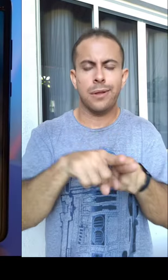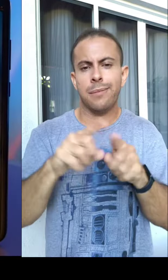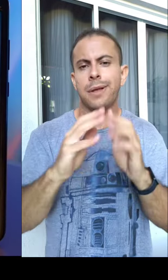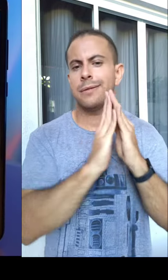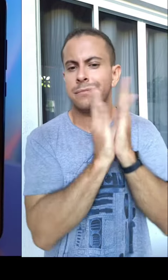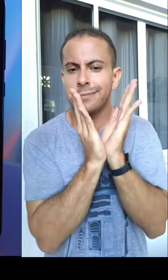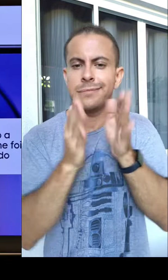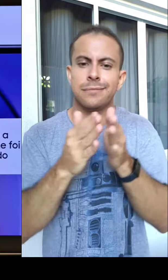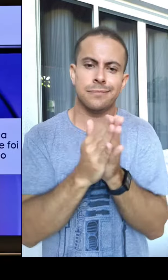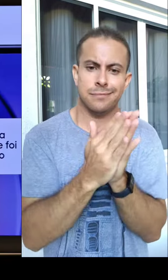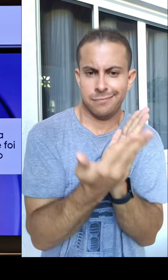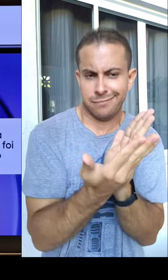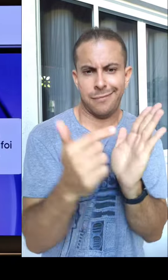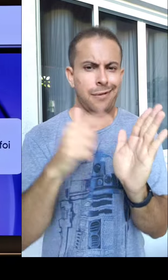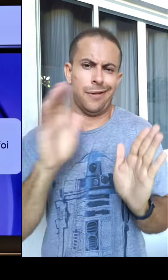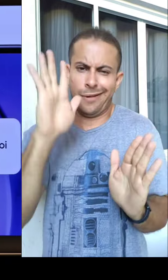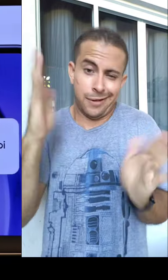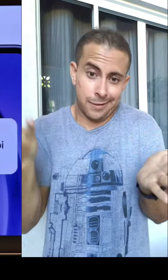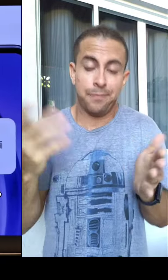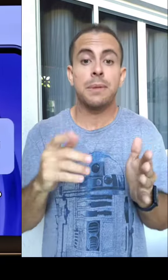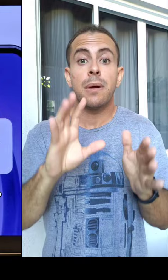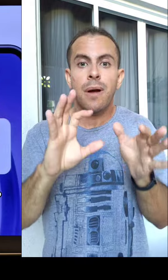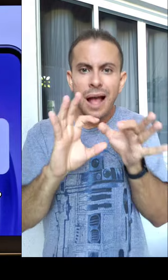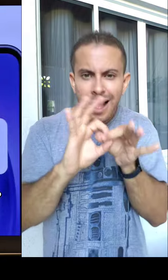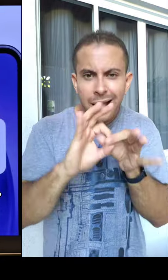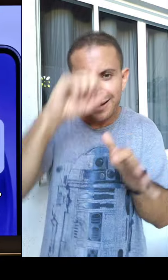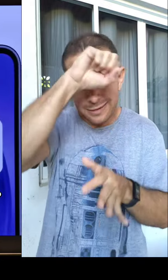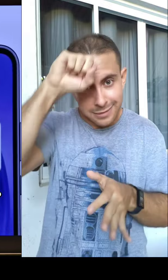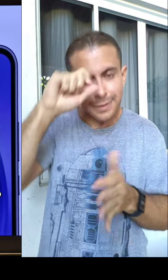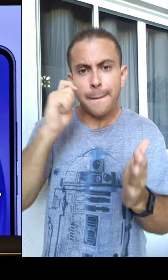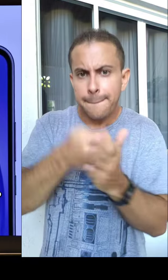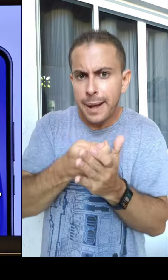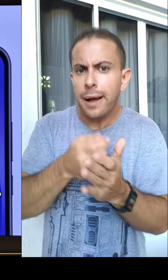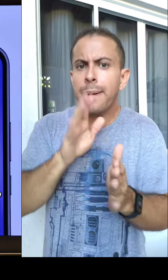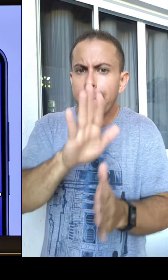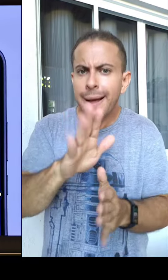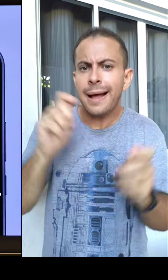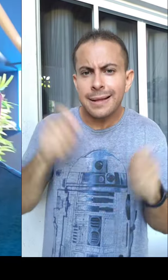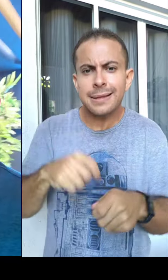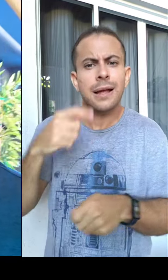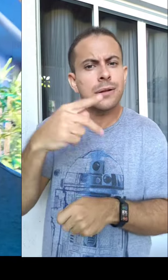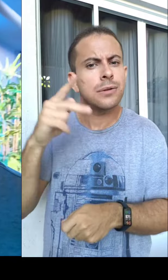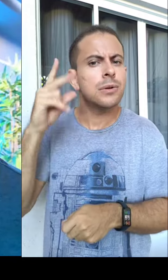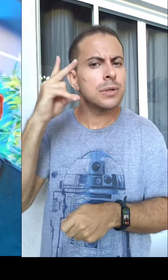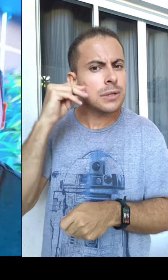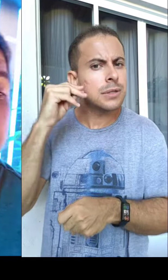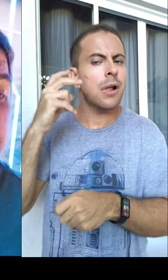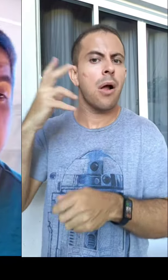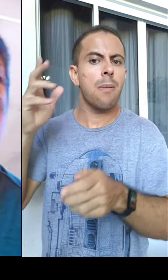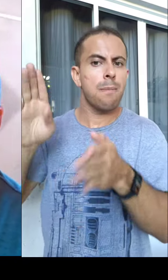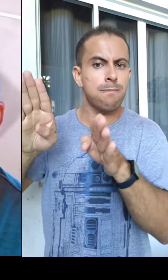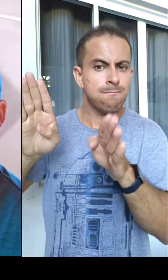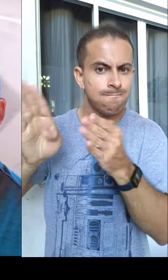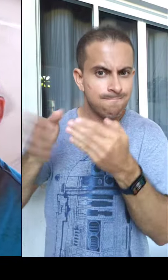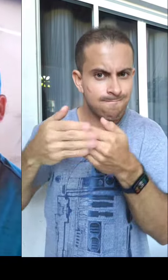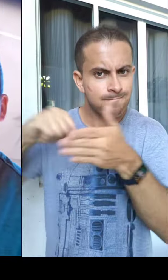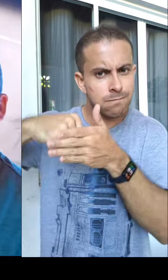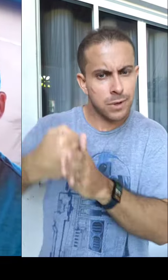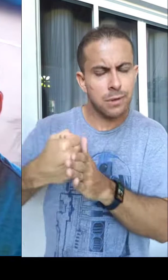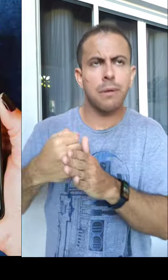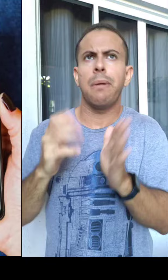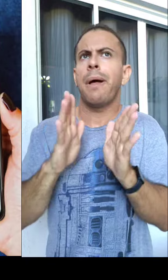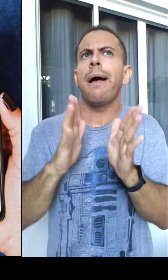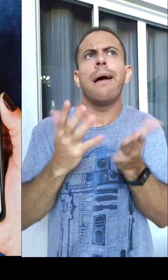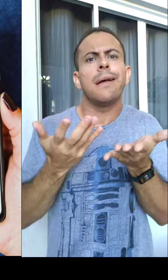claro, pelo preço que cobram. O Cadeado Galaxy é um serviço pago, mas consegue bloquear o celular remotamente. Daí você pode dizer, mas Jeff, isso aí é o que